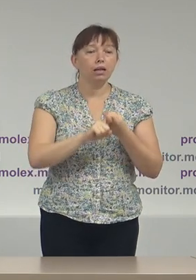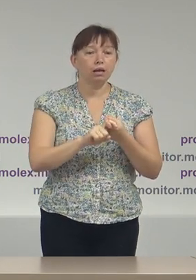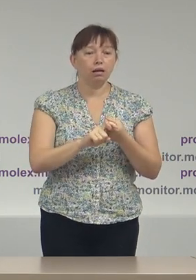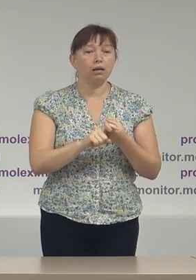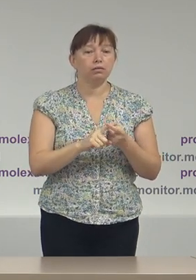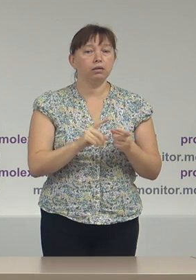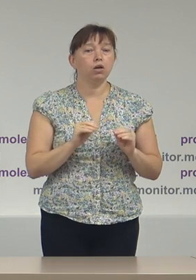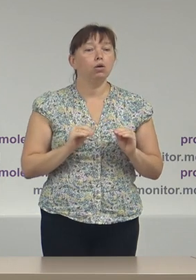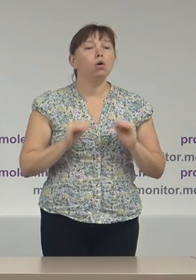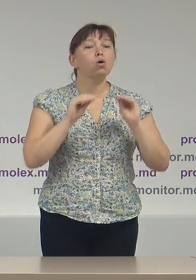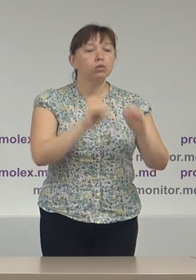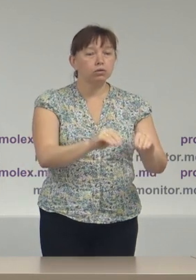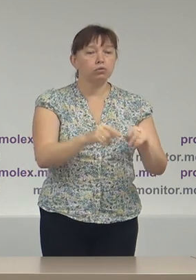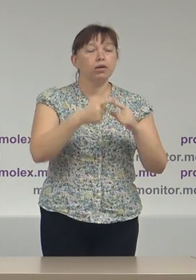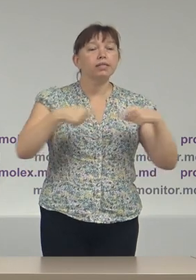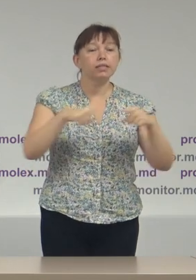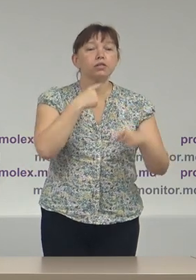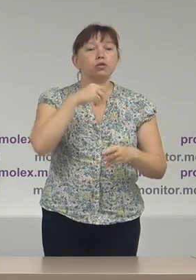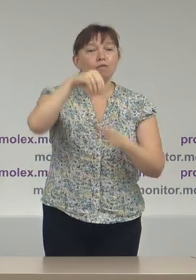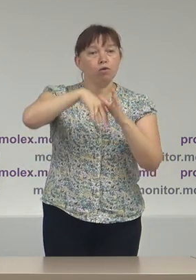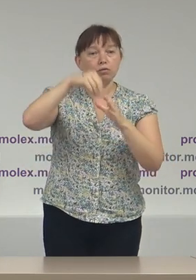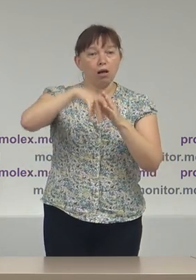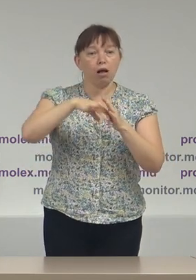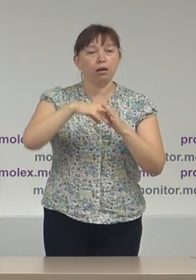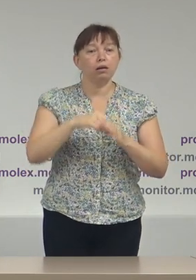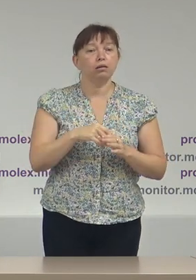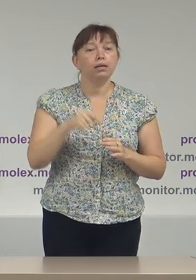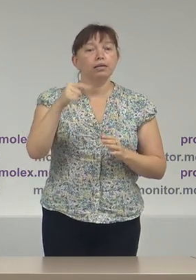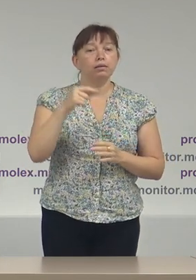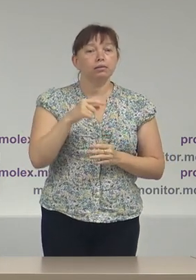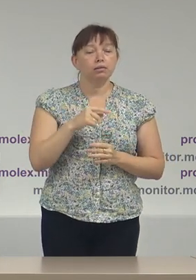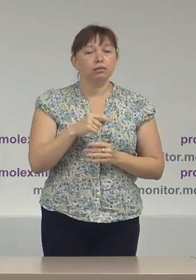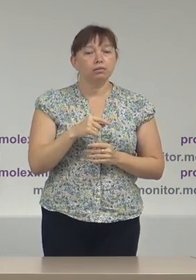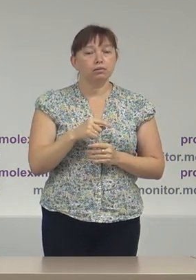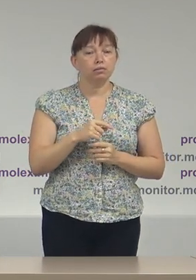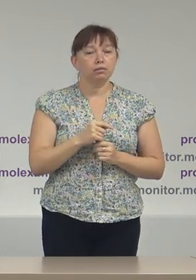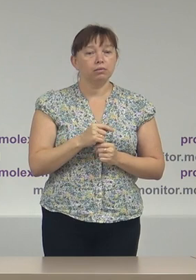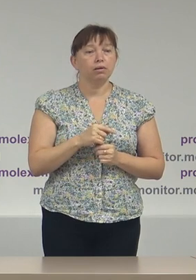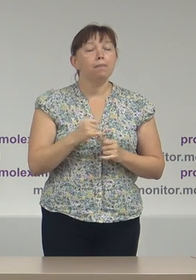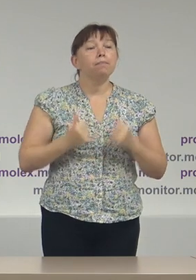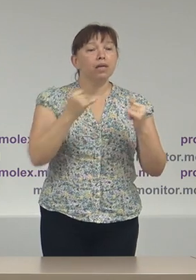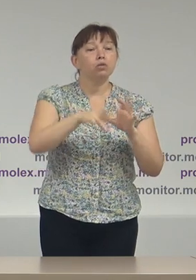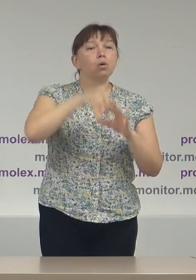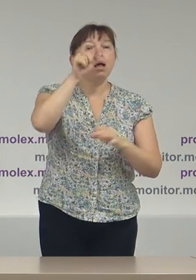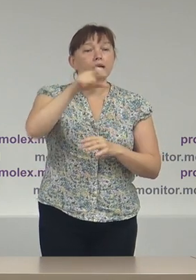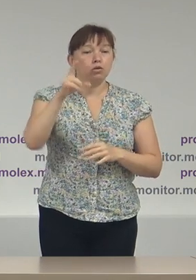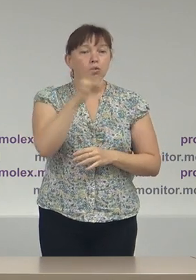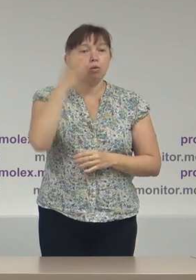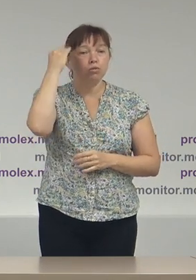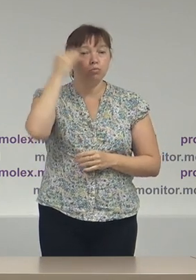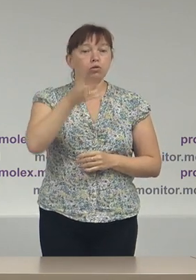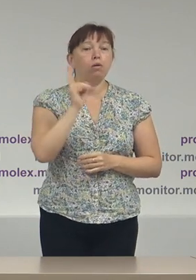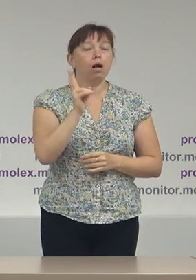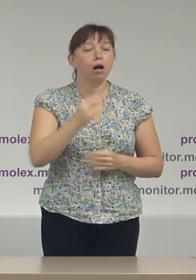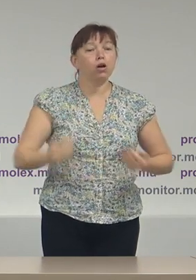constituirea secțiilor de votare din, sau mai degrabă zis, pentru alegătorii Republicii Moldova